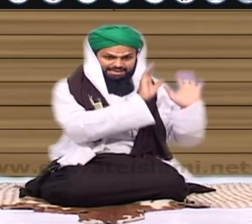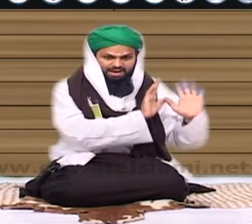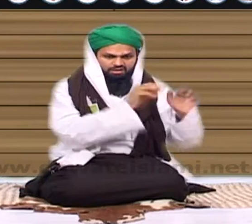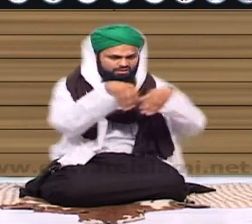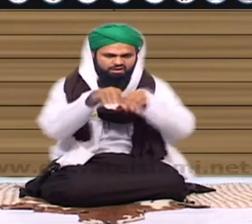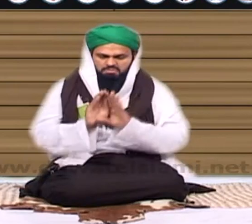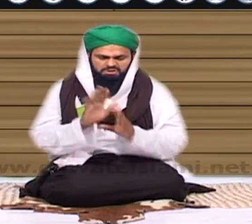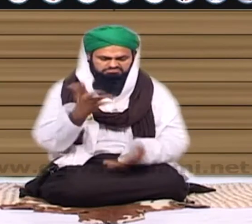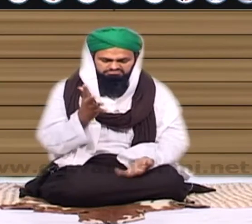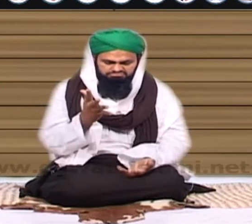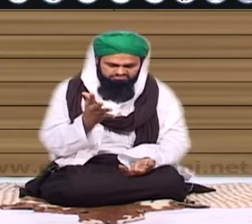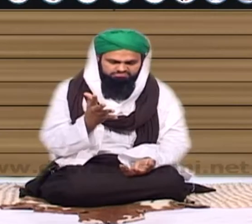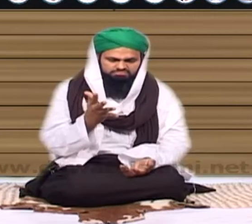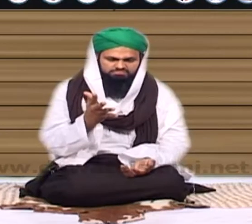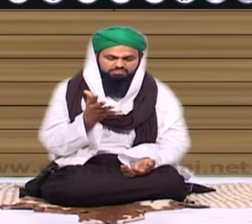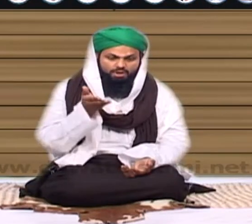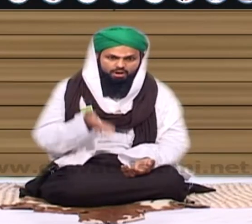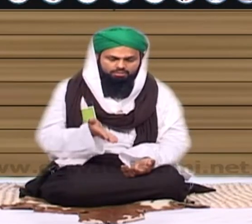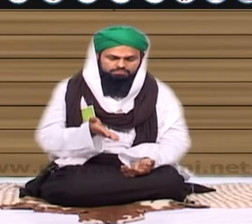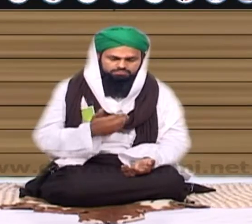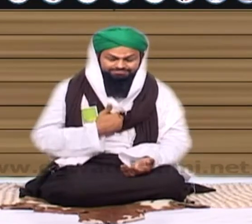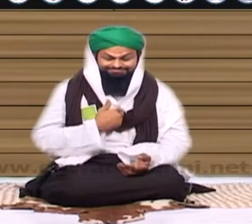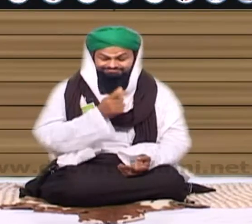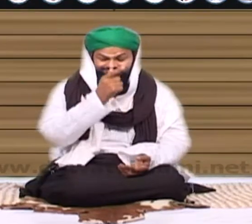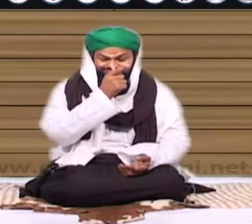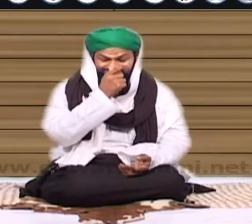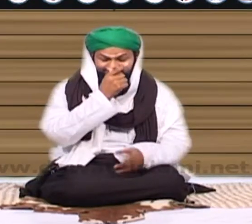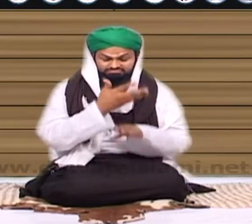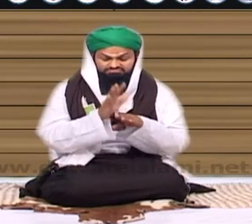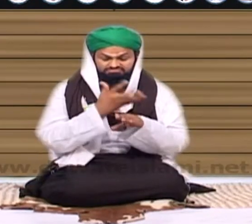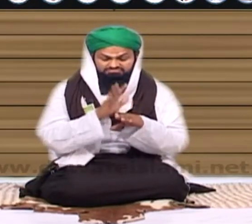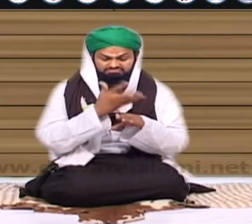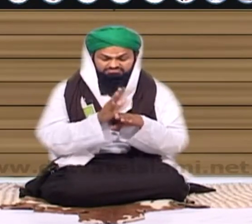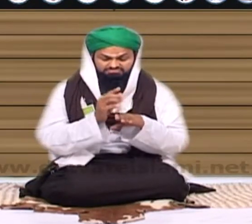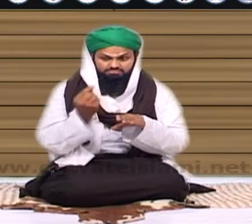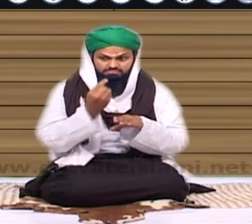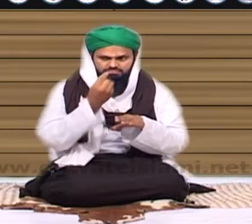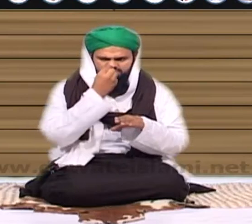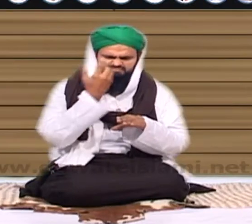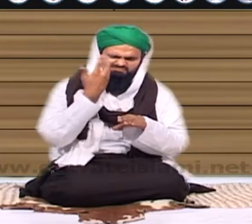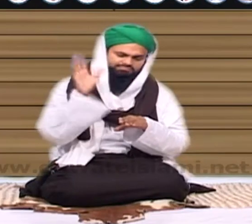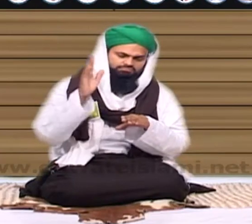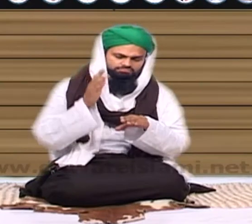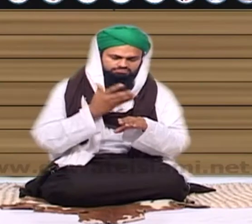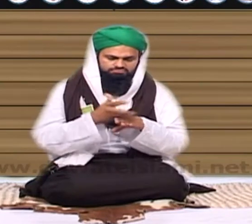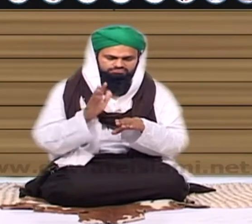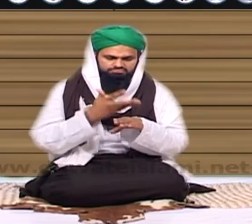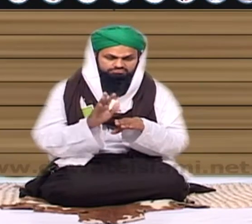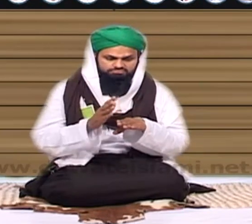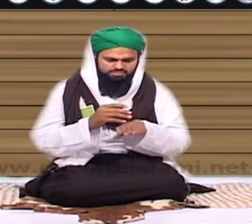ہوگی یاد رکھئے آج کو آپ اتنی نظاکستے زندگی بسر کر رہے ہیں کہ ناغ پر مکھی بھی